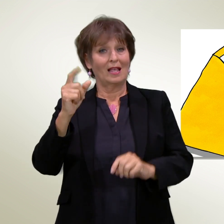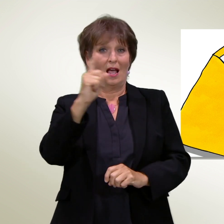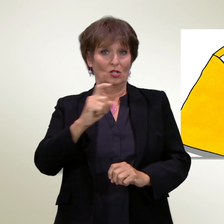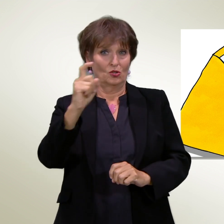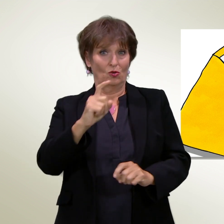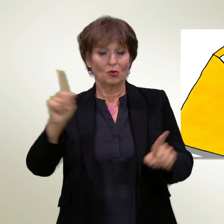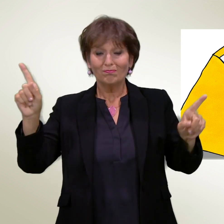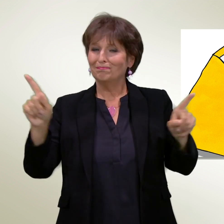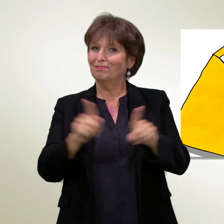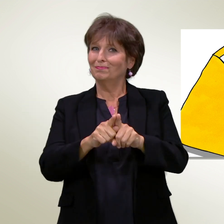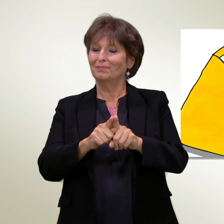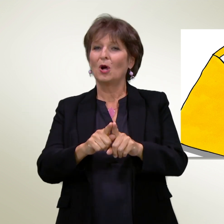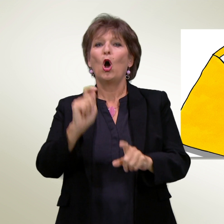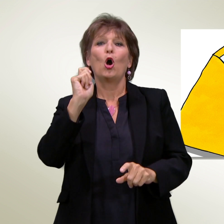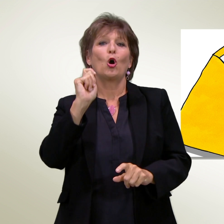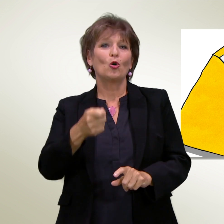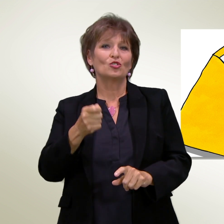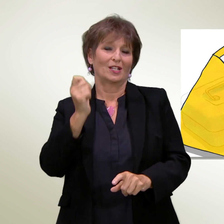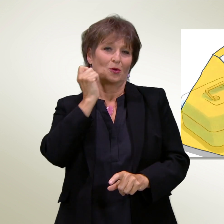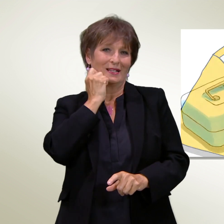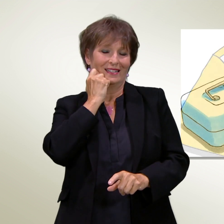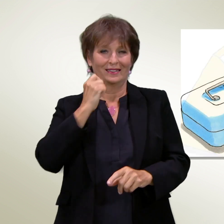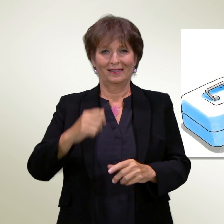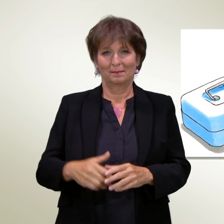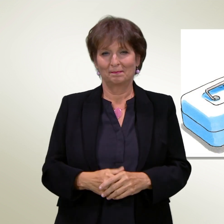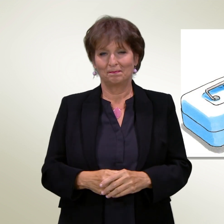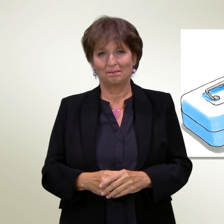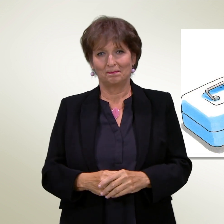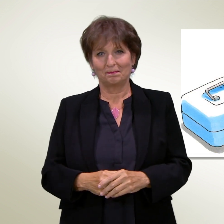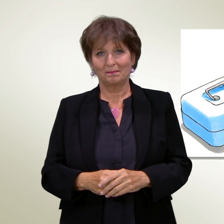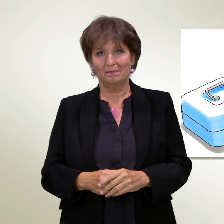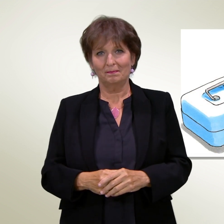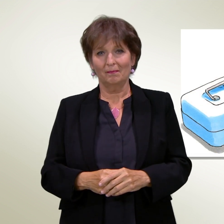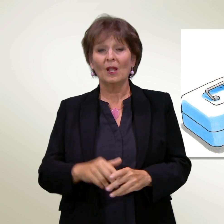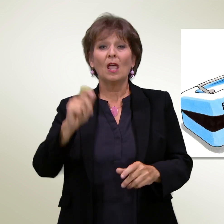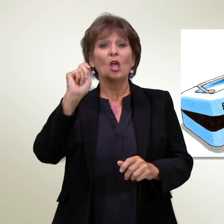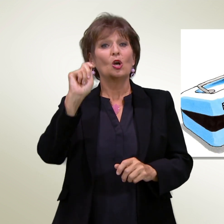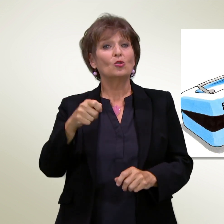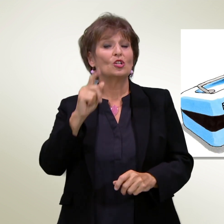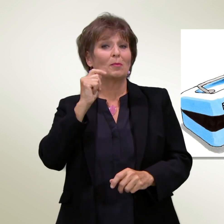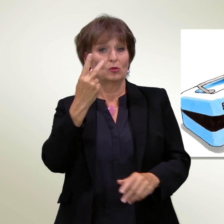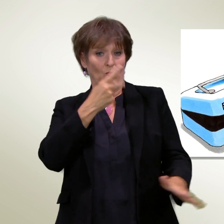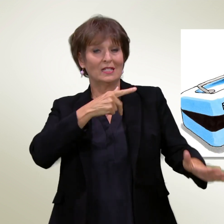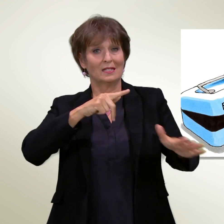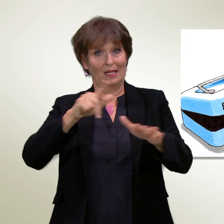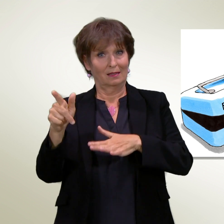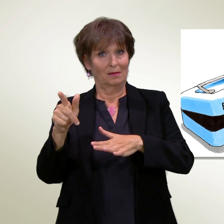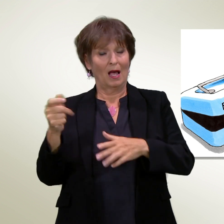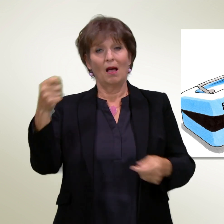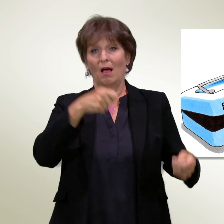donne durante il congedo di maternità. Il congedo di paternità di due settimane verrebbe finanziato mediante le indennità di